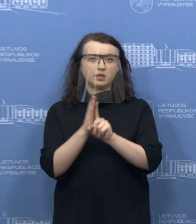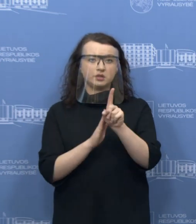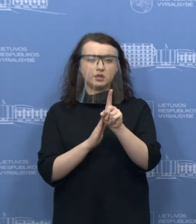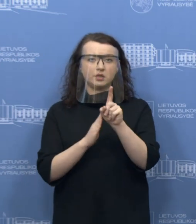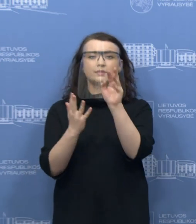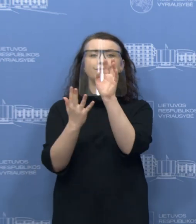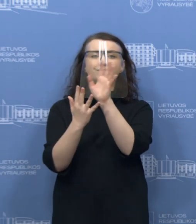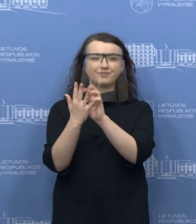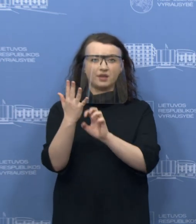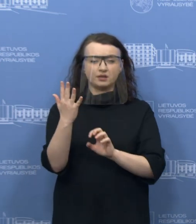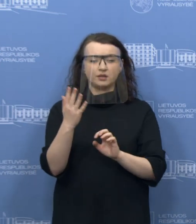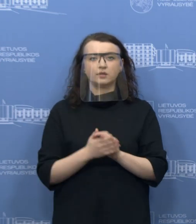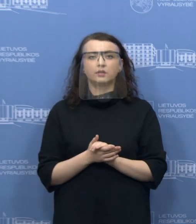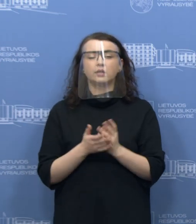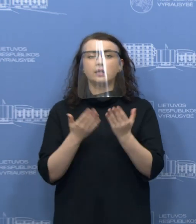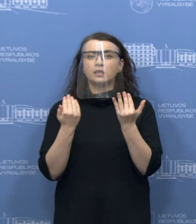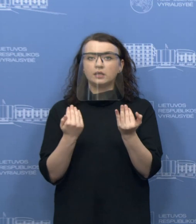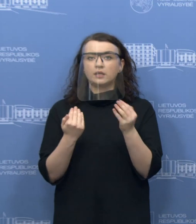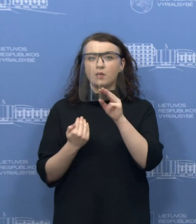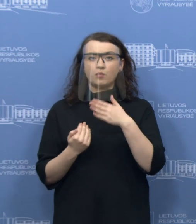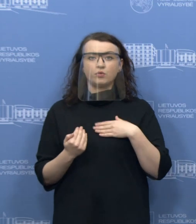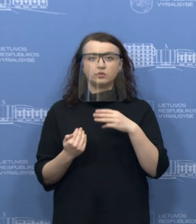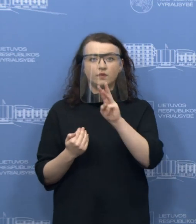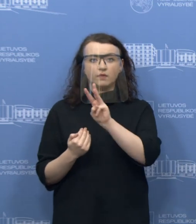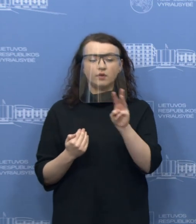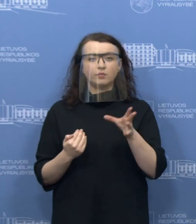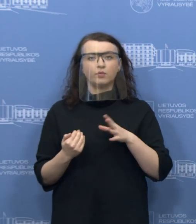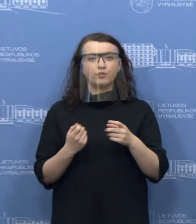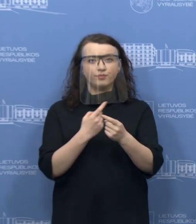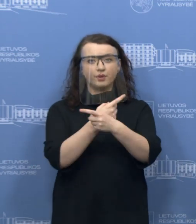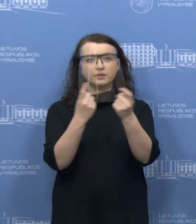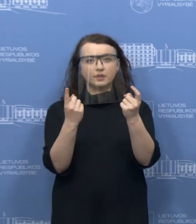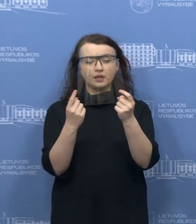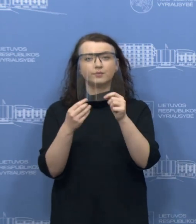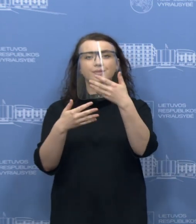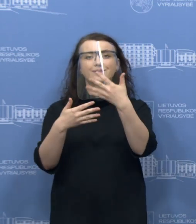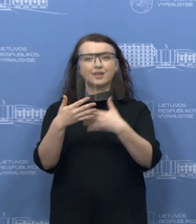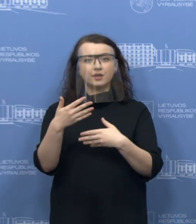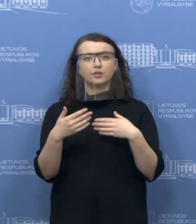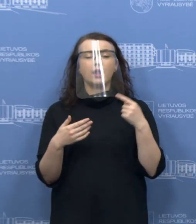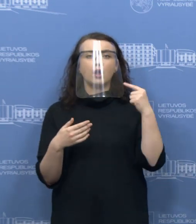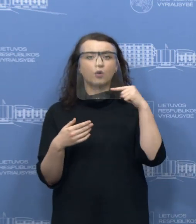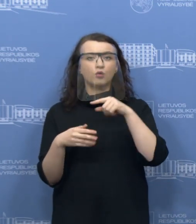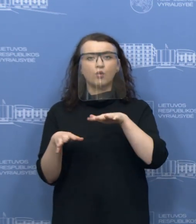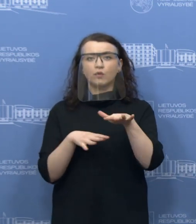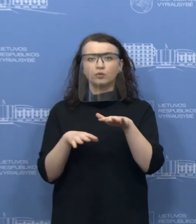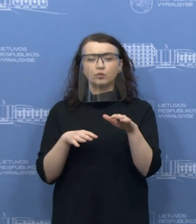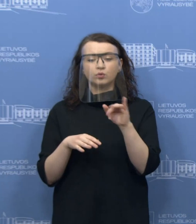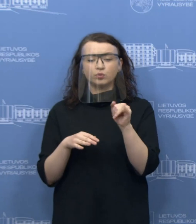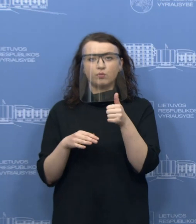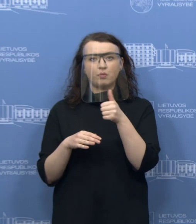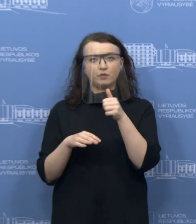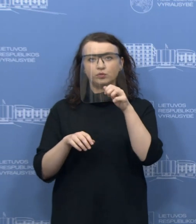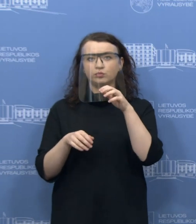Ir šyret mūsų puslapyje buvo paskelbtas sąrašas ekonominių veiklų, kurios yra uždraustos.